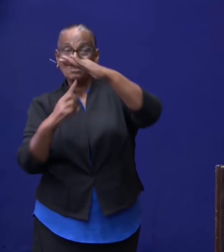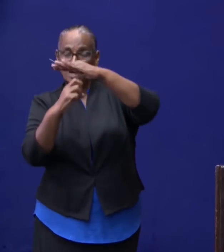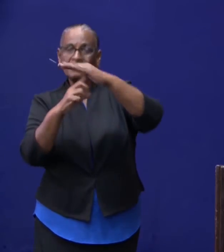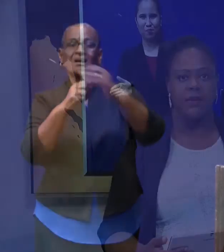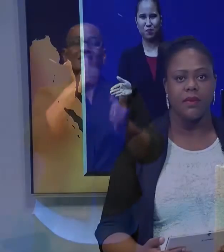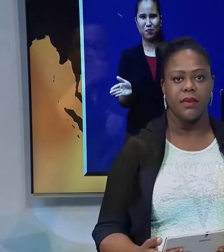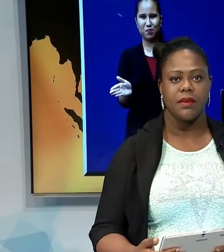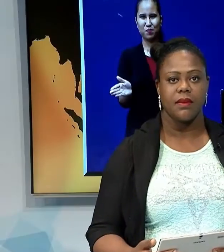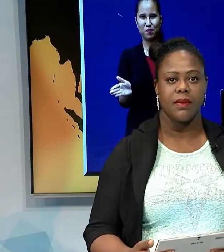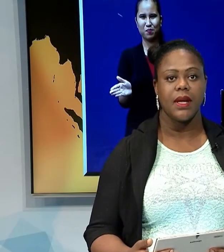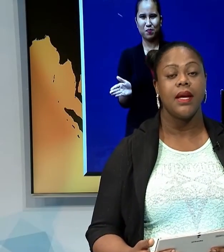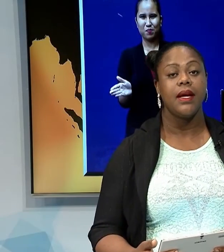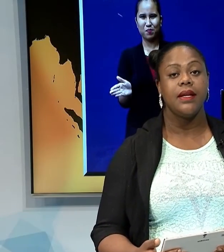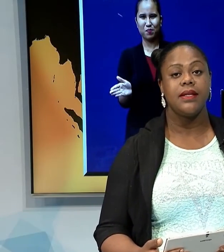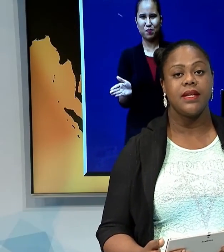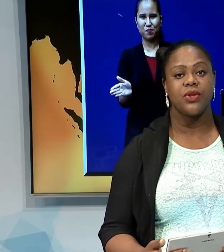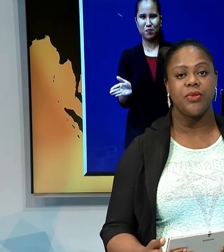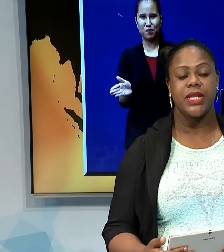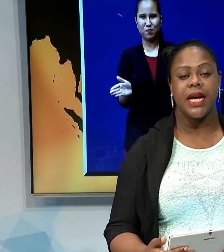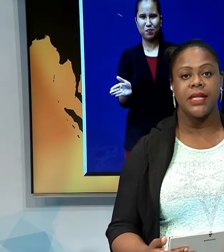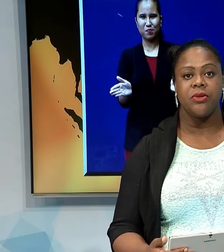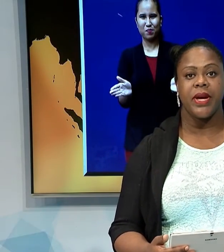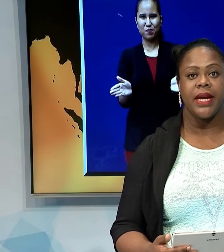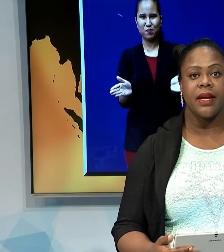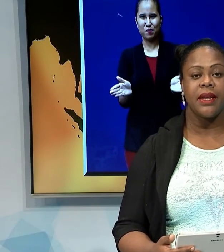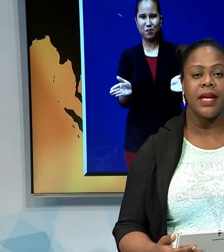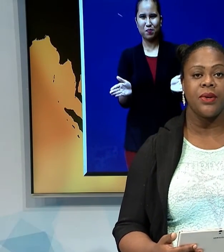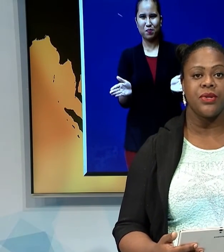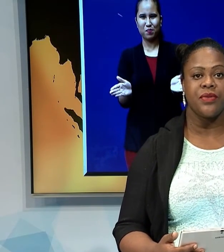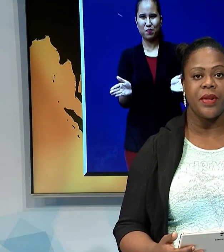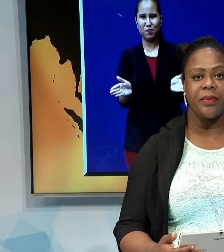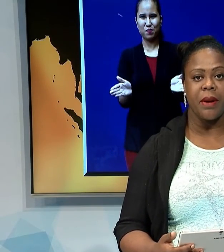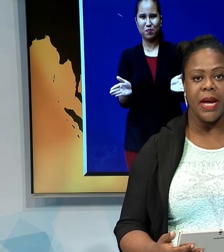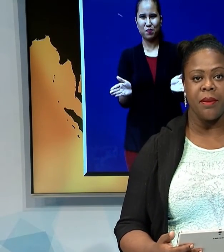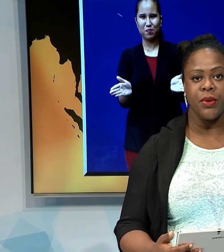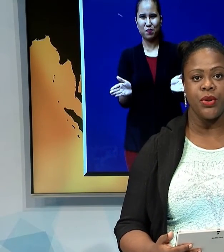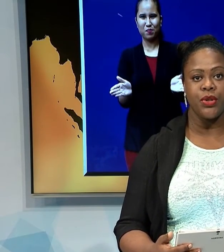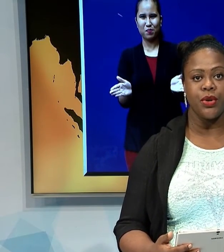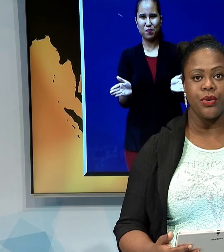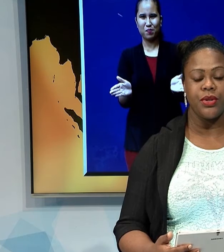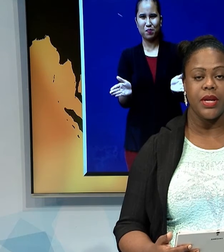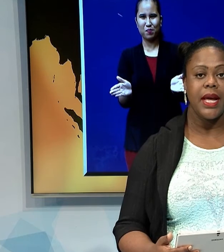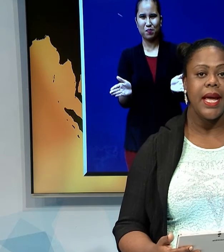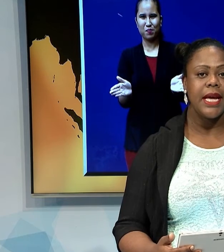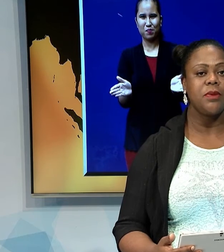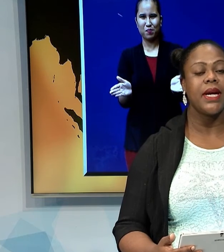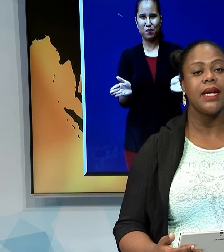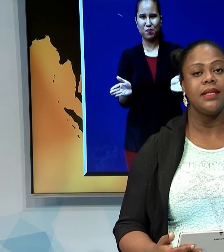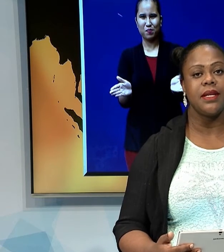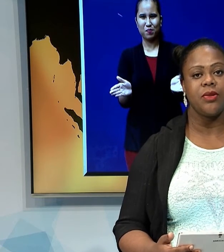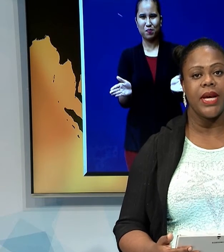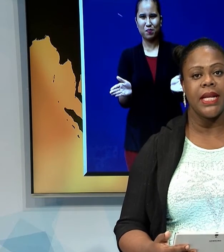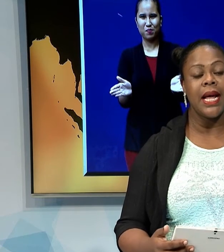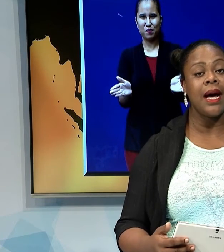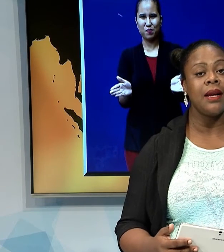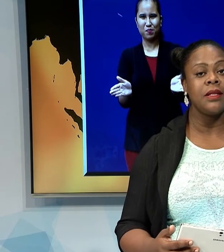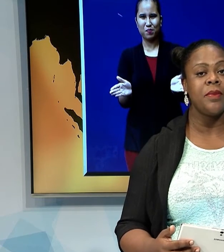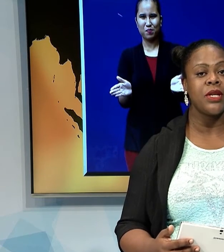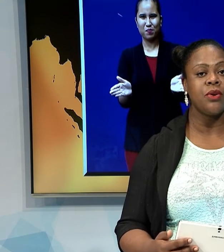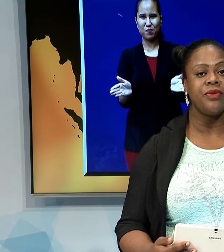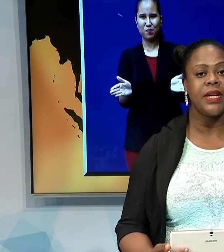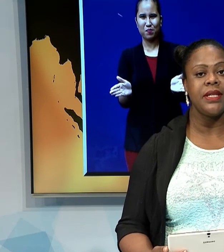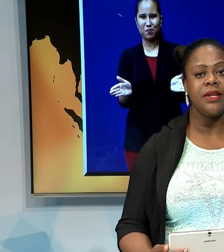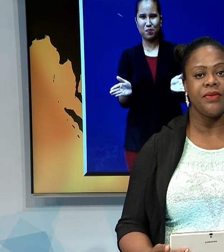dag. Distress-commissaris Mike Nerkus van Paramaribo Noordoost. Hij sprak gisteren bij de